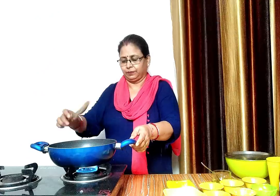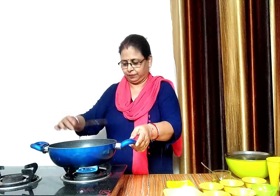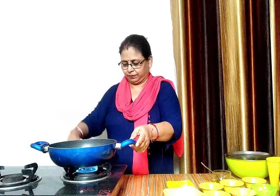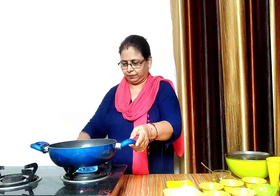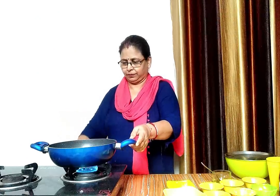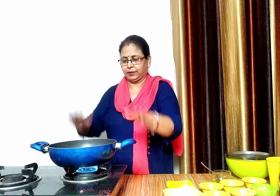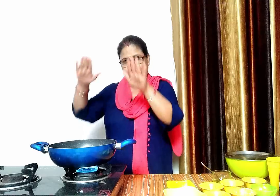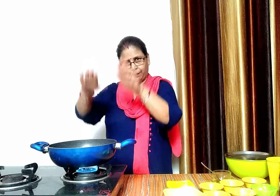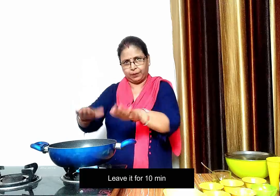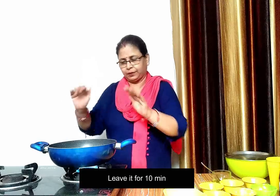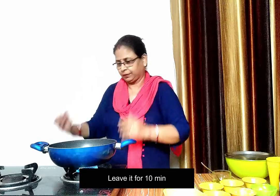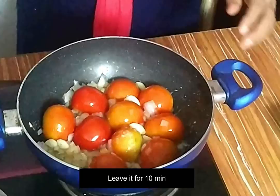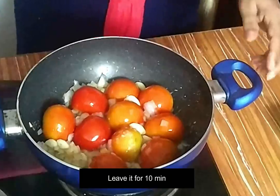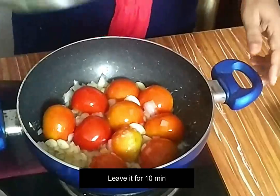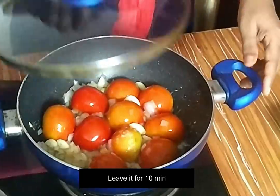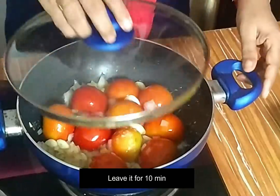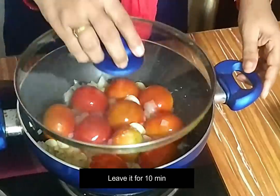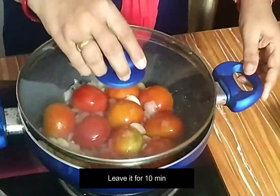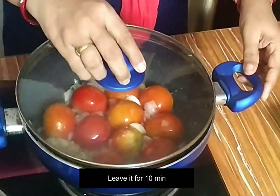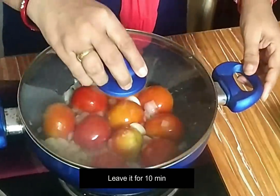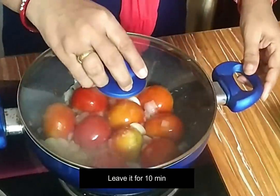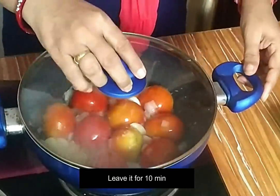अब इसे डग देंगे और दस मिट के लिए पक देंदेंगे